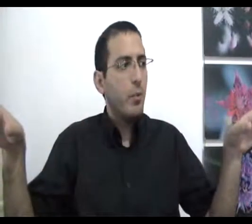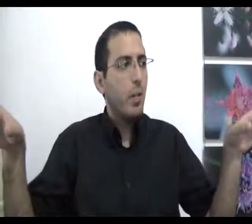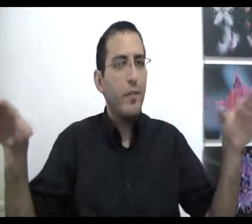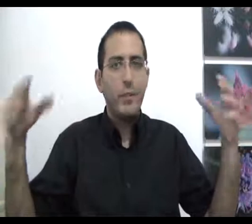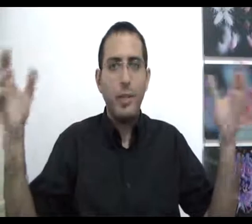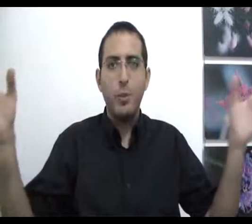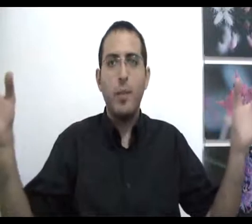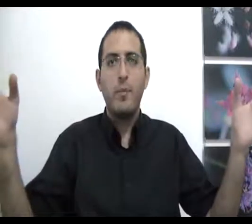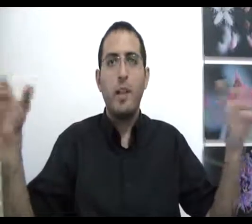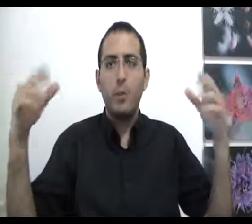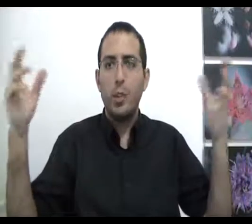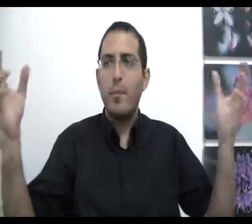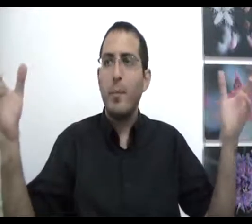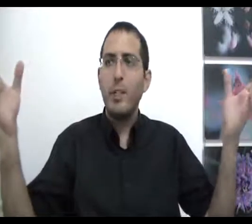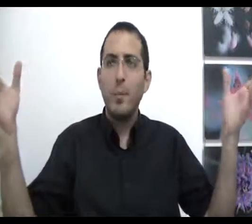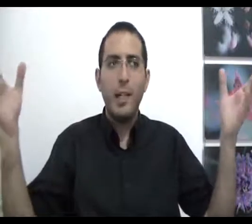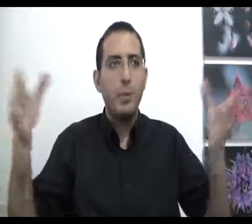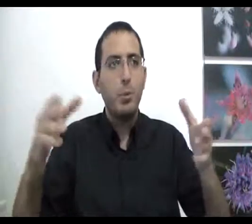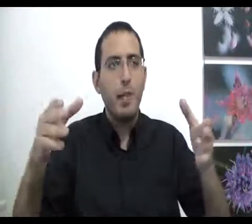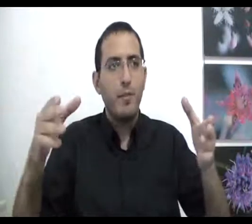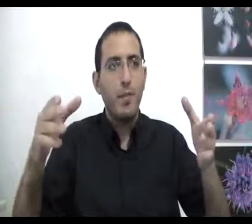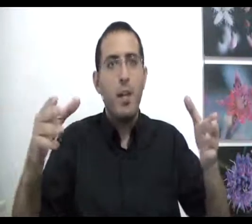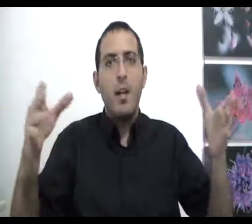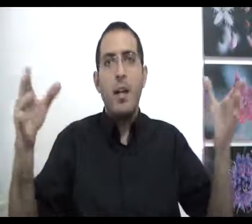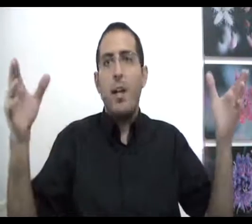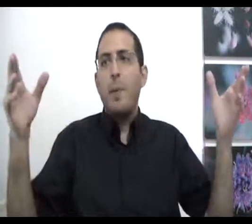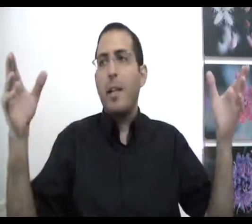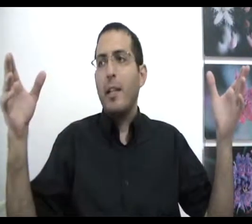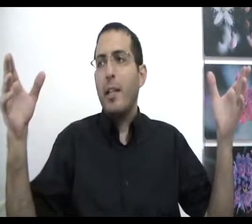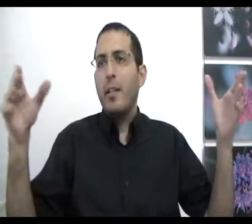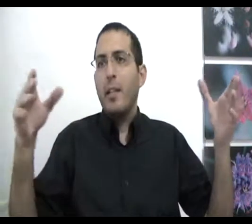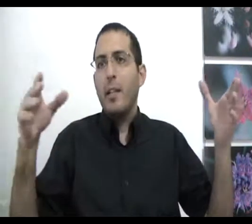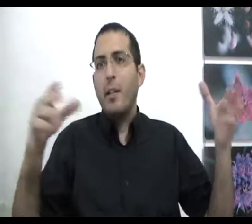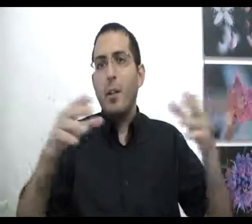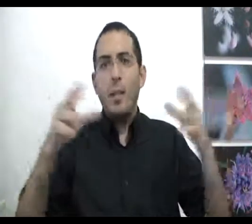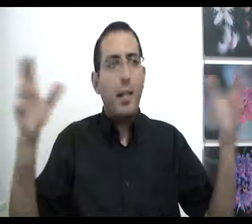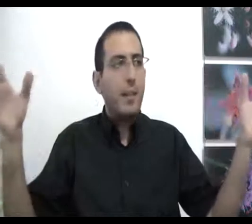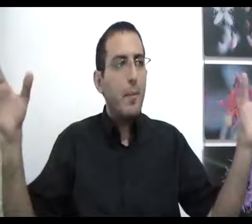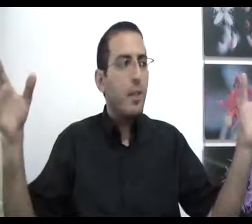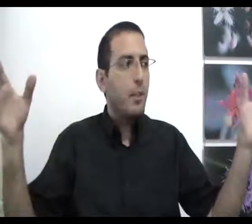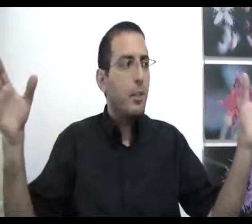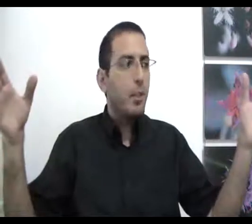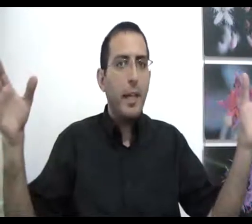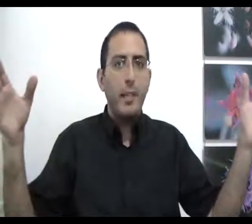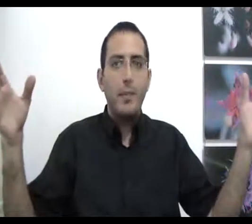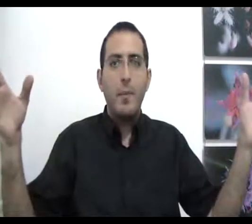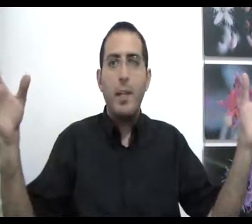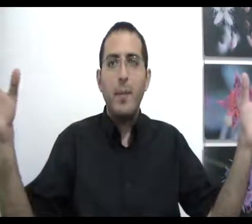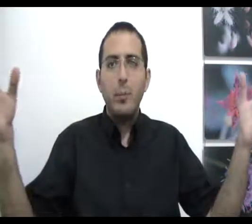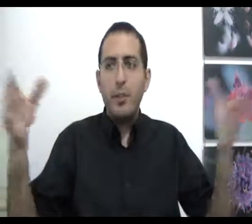חפצים שונים, דברים שונים אבל תמיד יש מחנה משותף נגיד יכולים לקחת כמה דברים שעשויים מעץ והמחנה המשותף